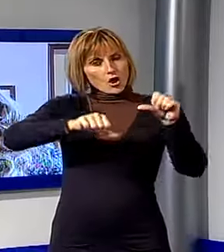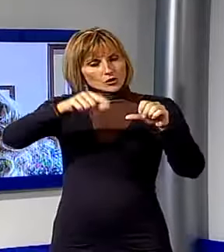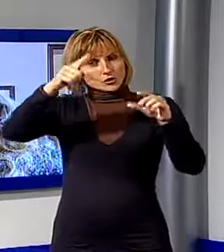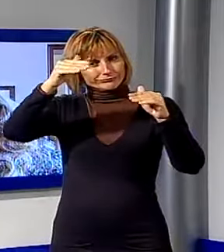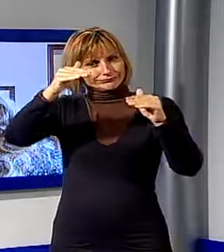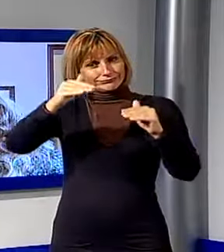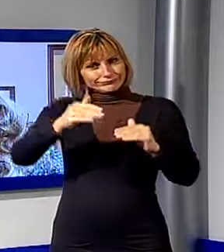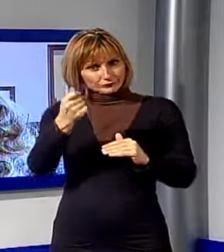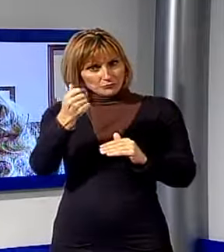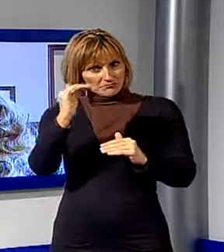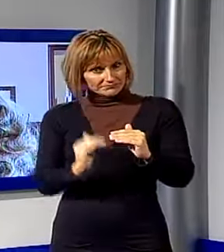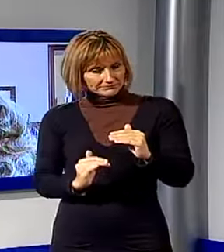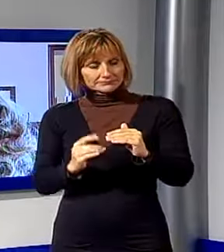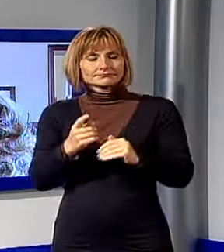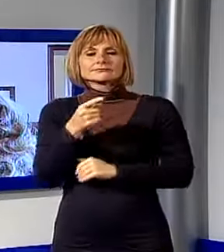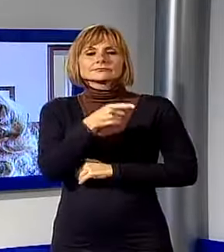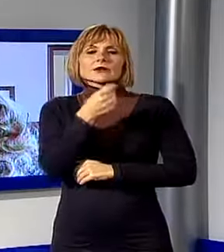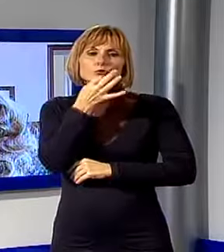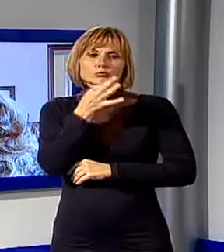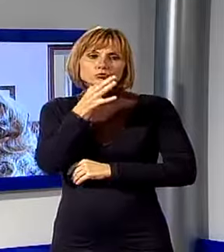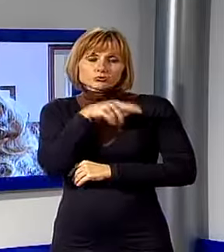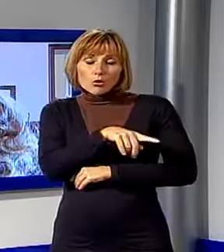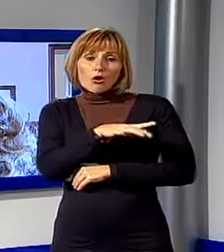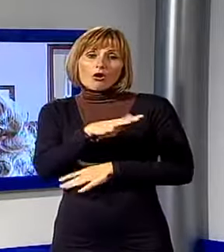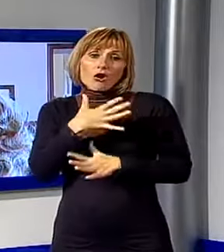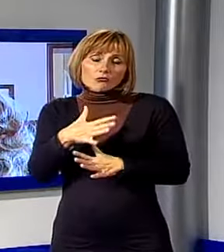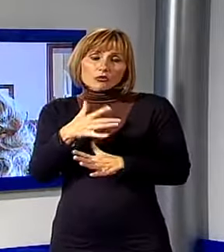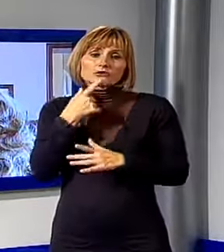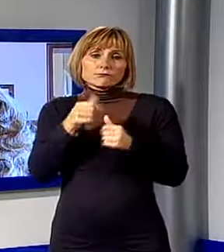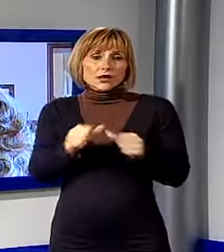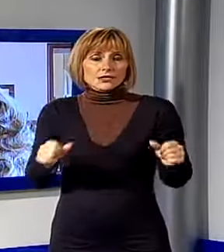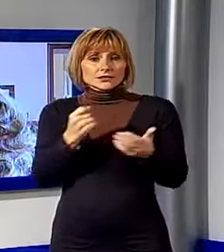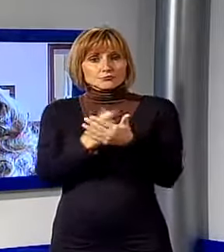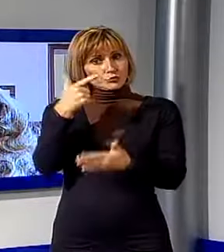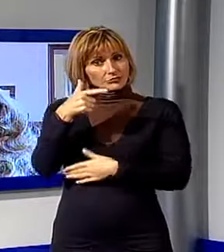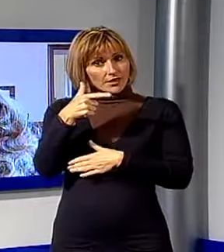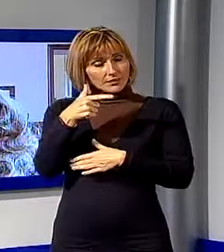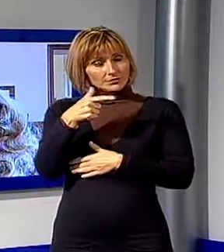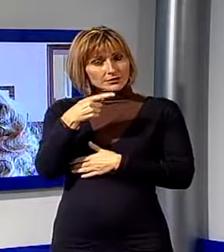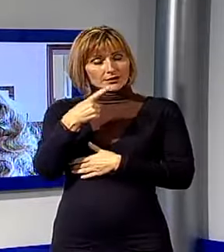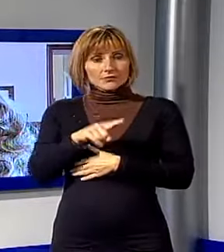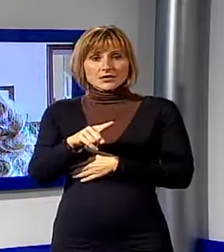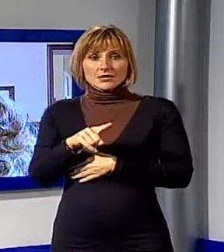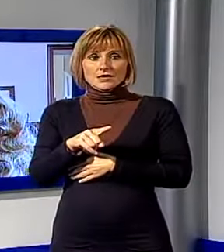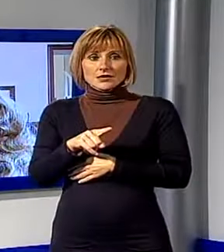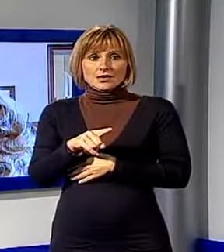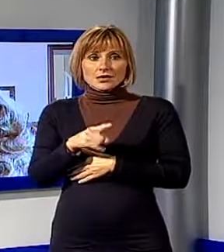costituire una base importante per una